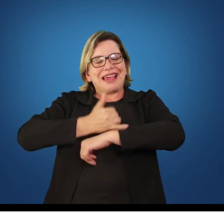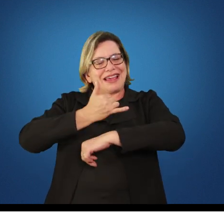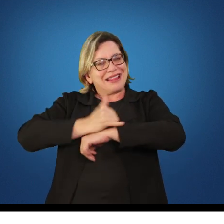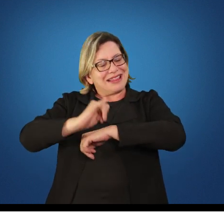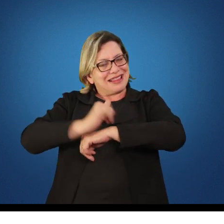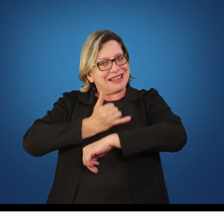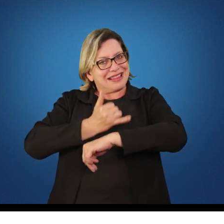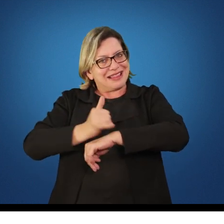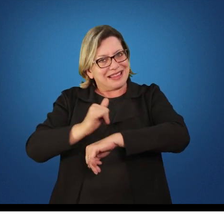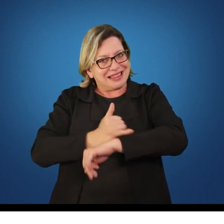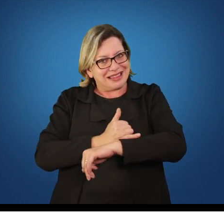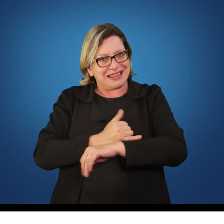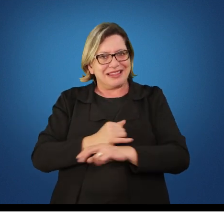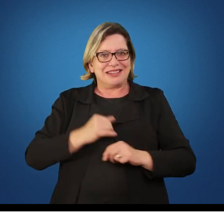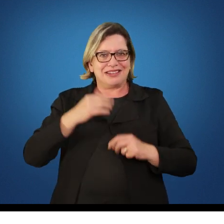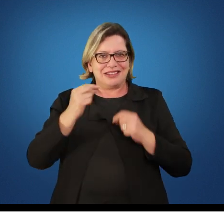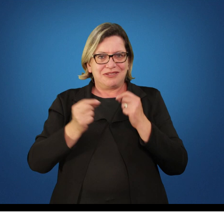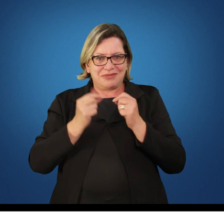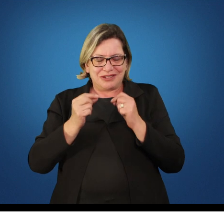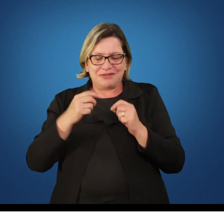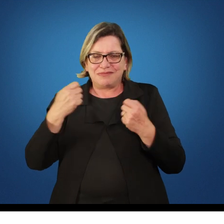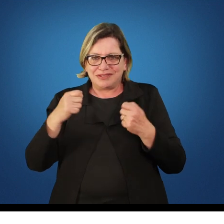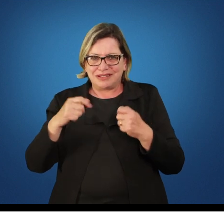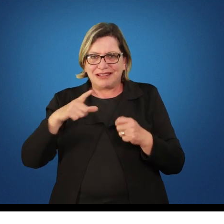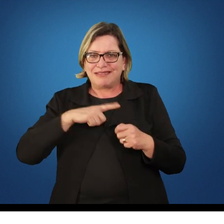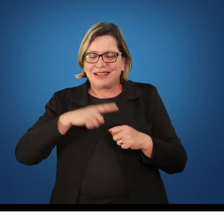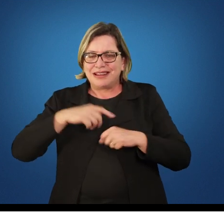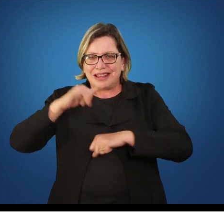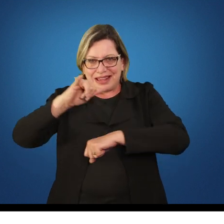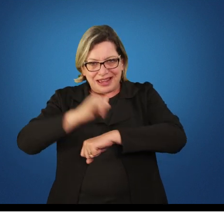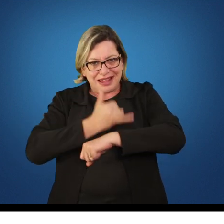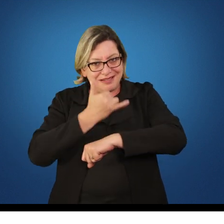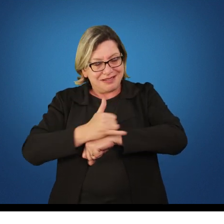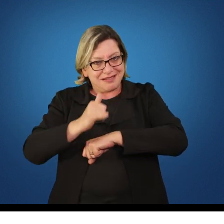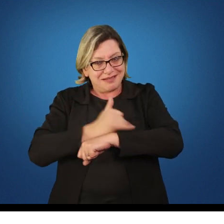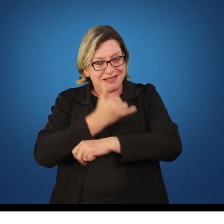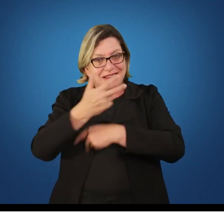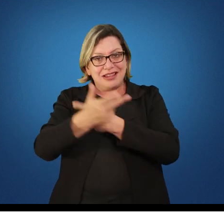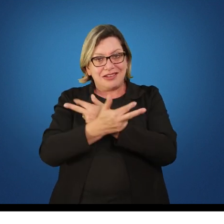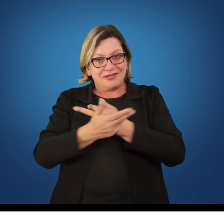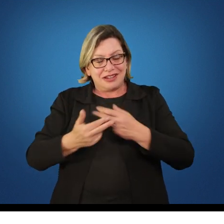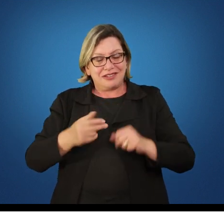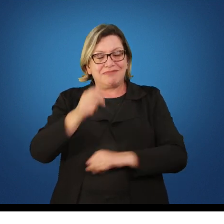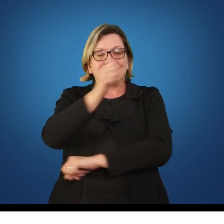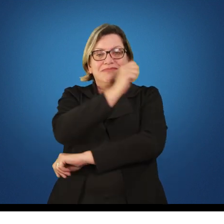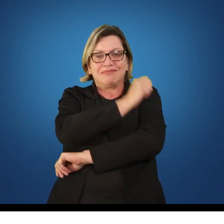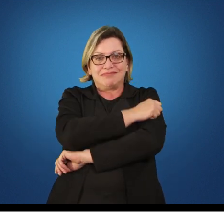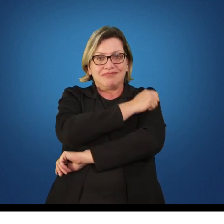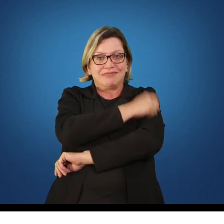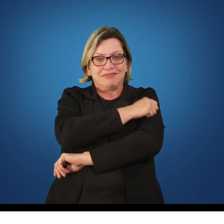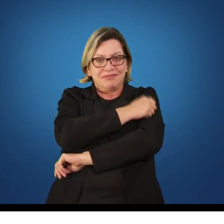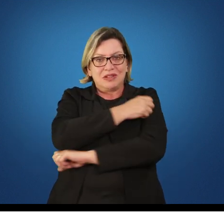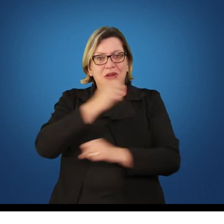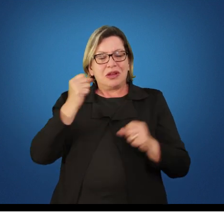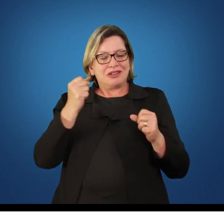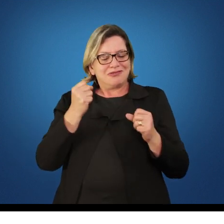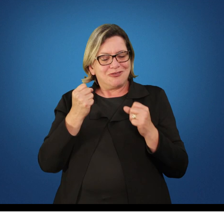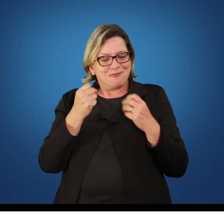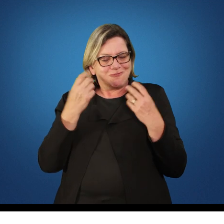programas devem ter as estratégias para que esse aluno venha, sinta-se dentro da escola,